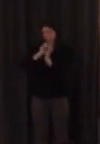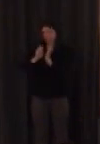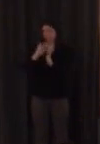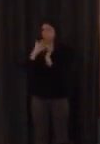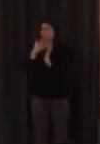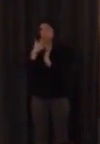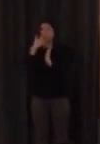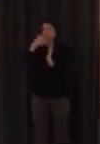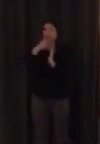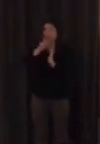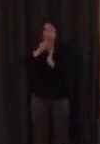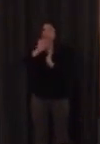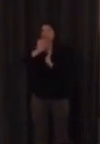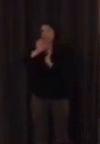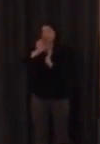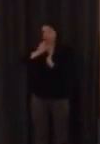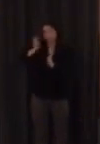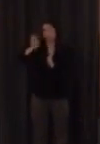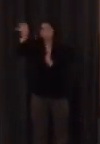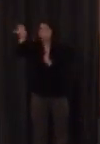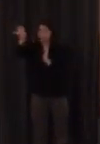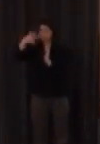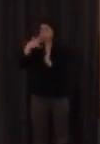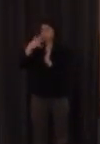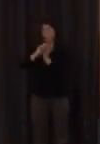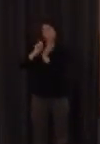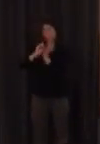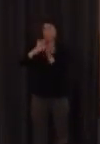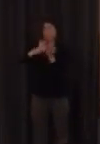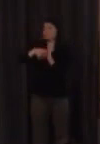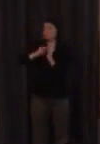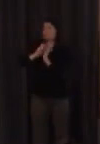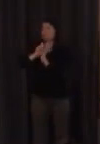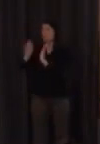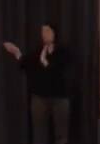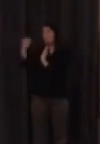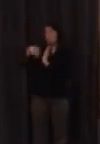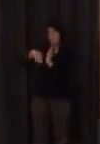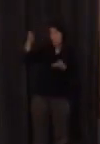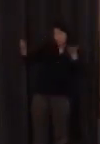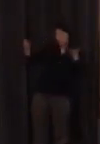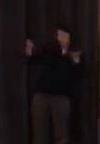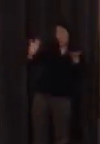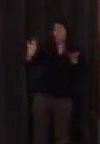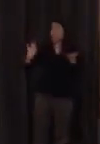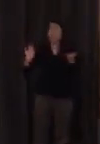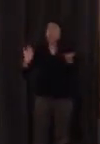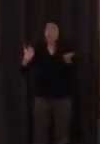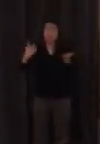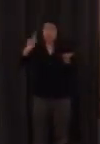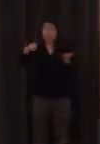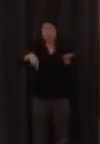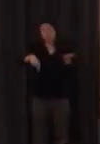l'Ailex i això vosaltres us heu plantejat com ho heu comparat i també per al sistema de fonología he mirat